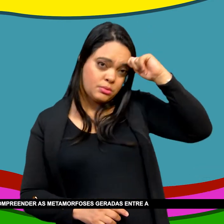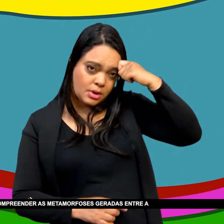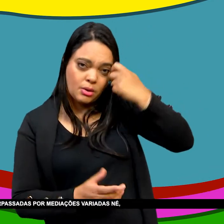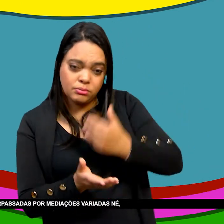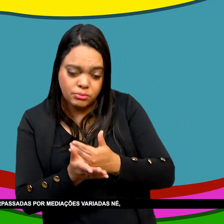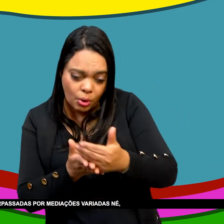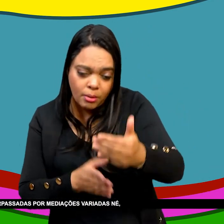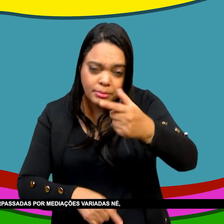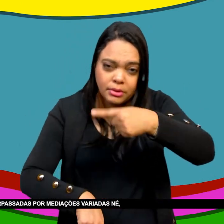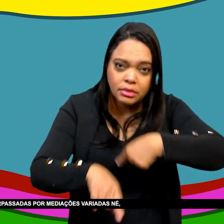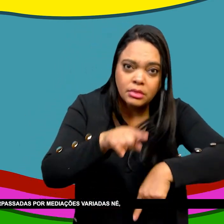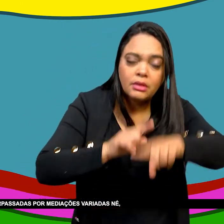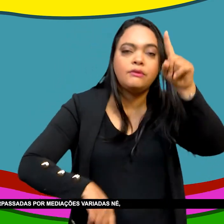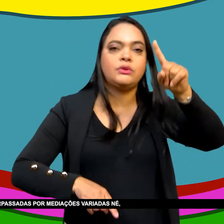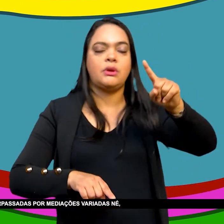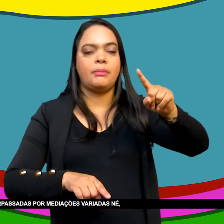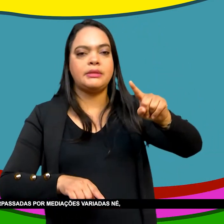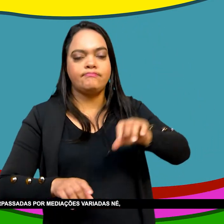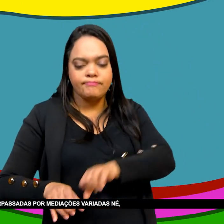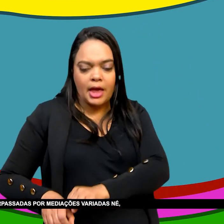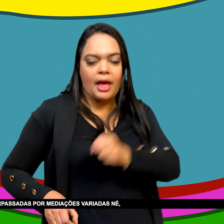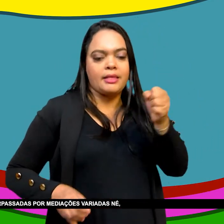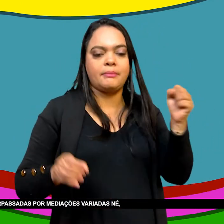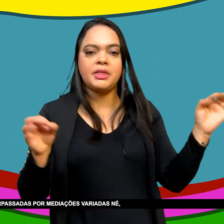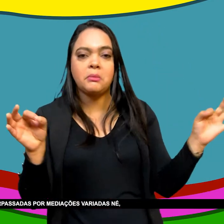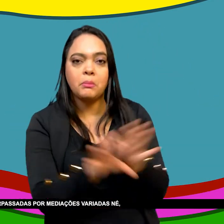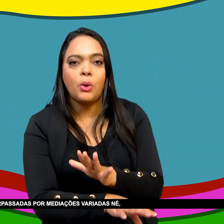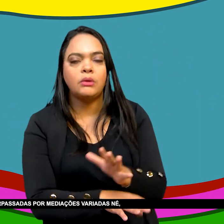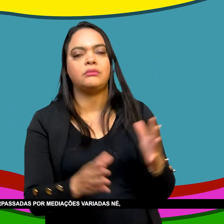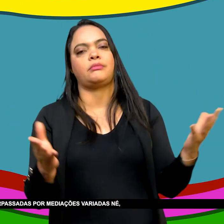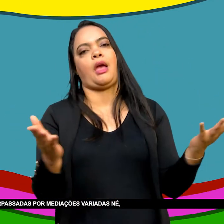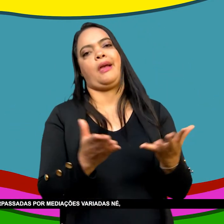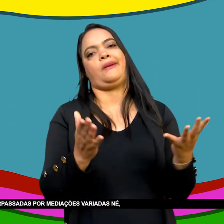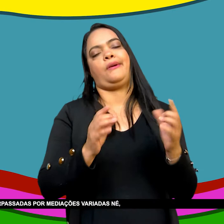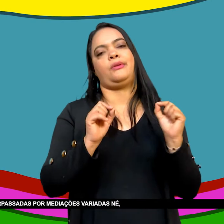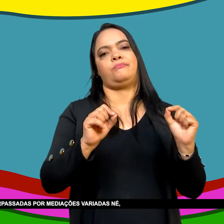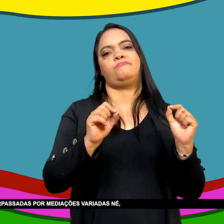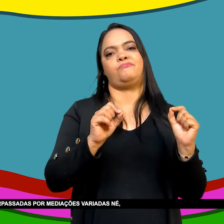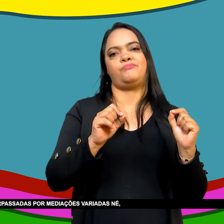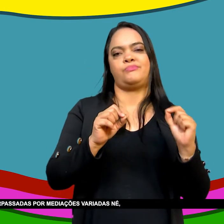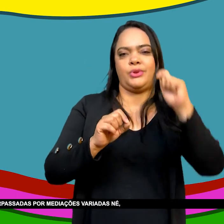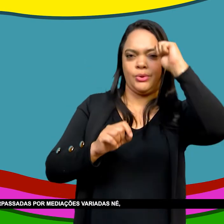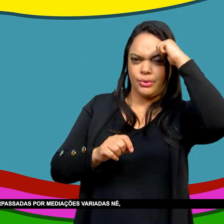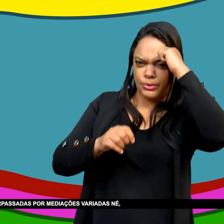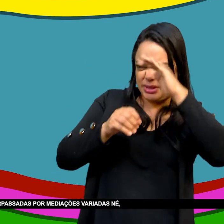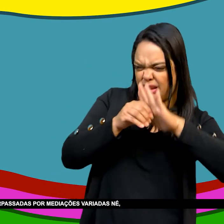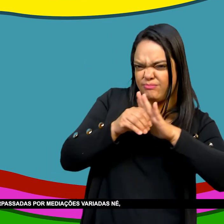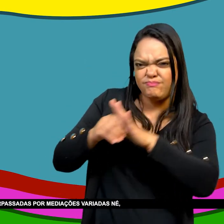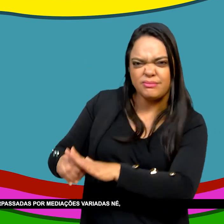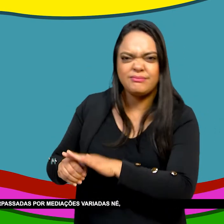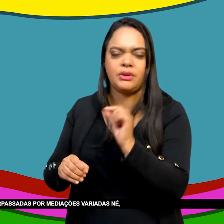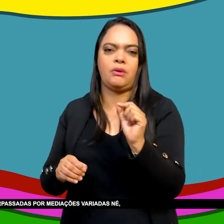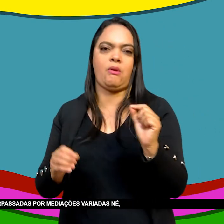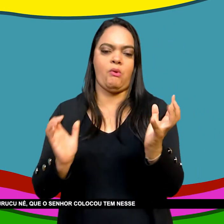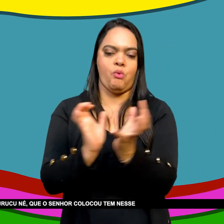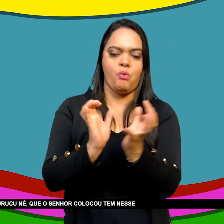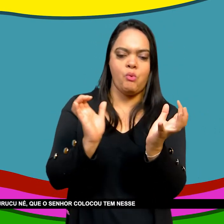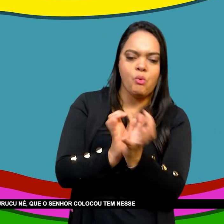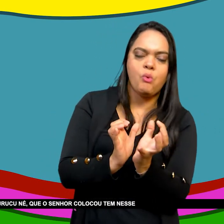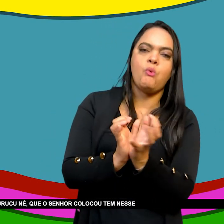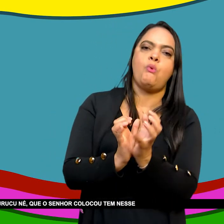Geradas entre a Revolução Do Haiti E suas repercussões No Brasil Perpassadas Por mediações Variadas